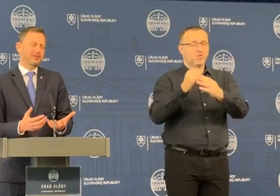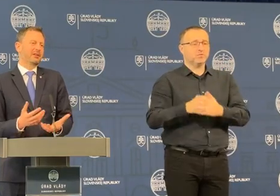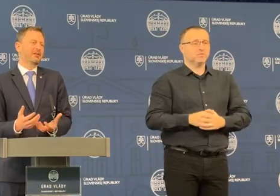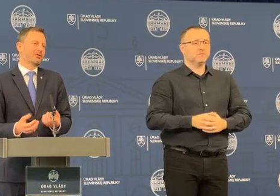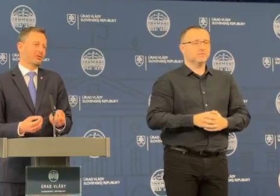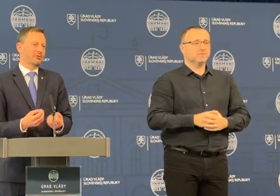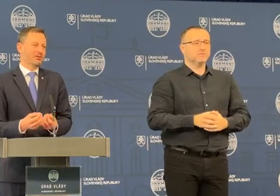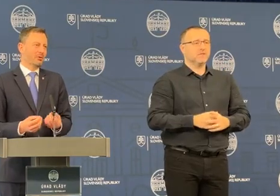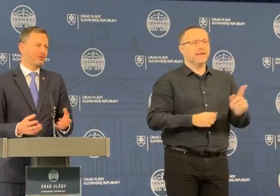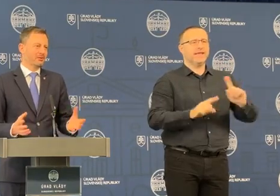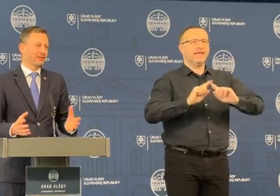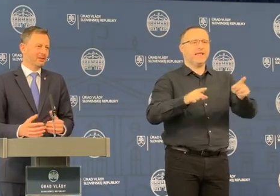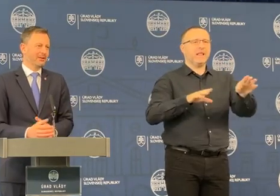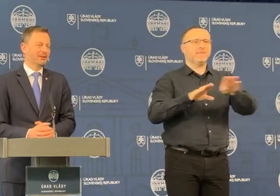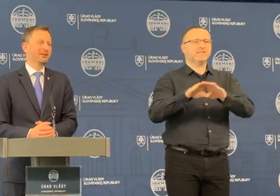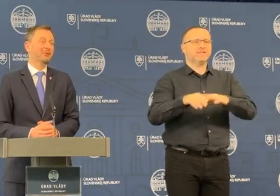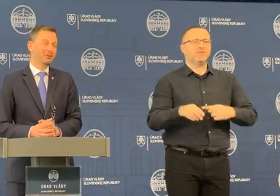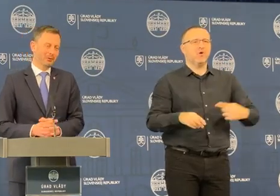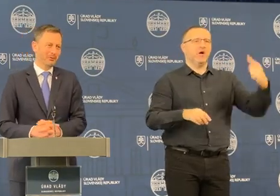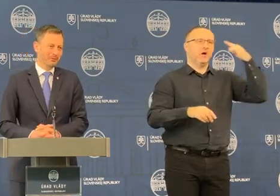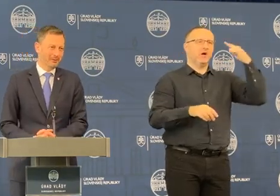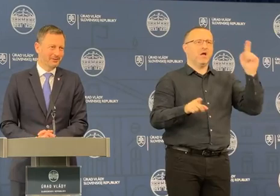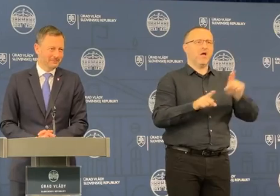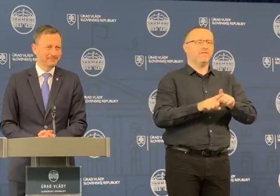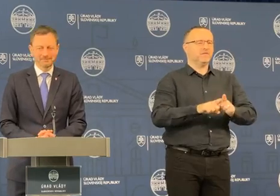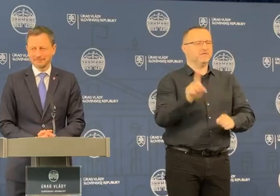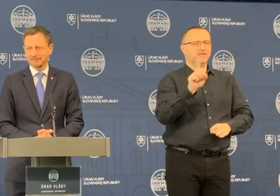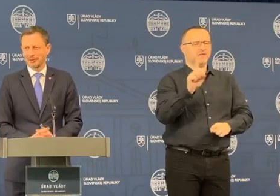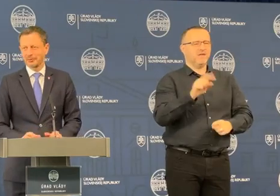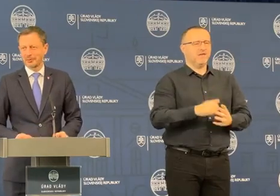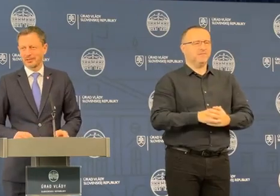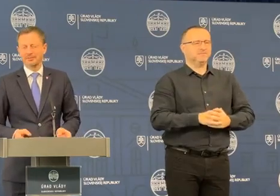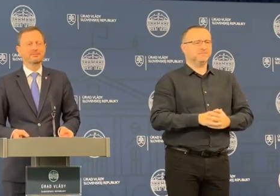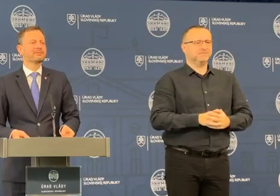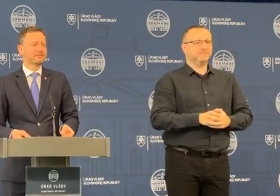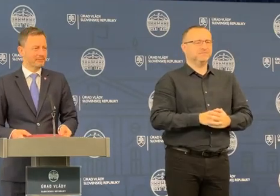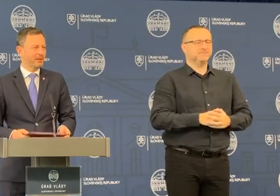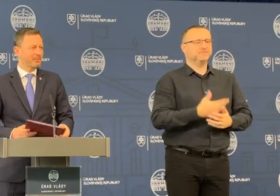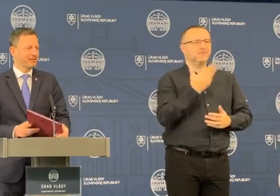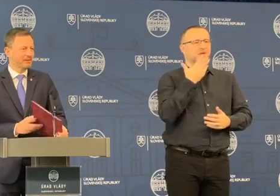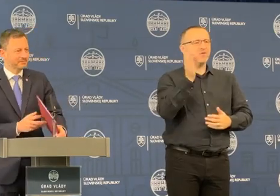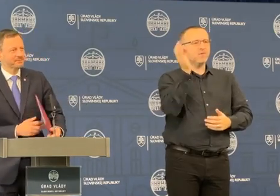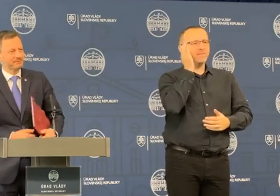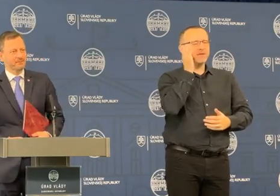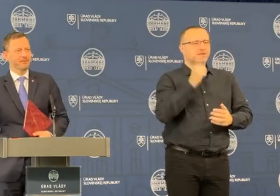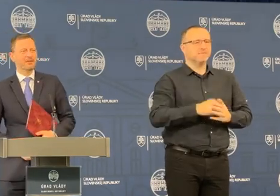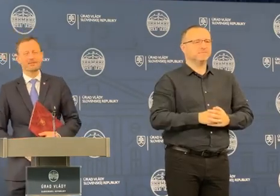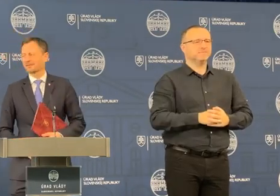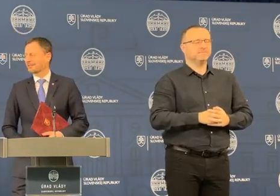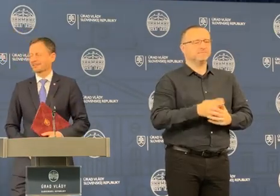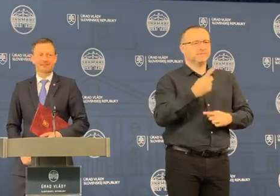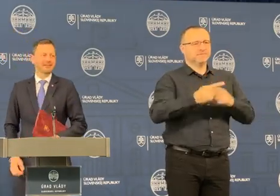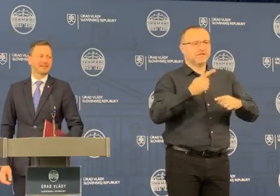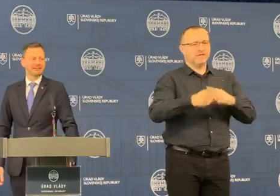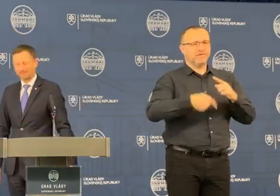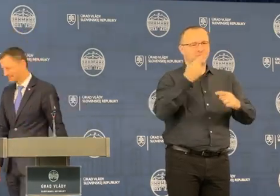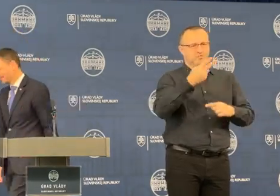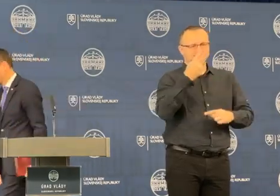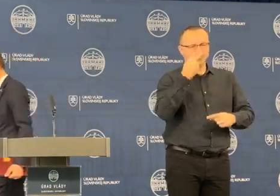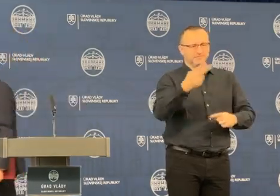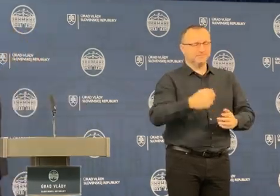také, že teraz nejaké iné rezorty by si mohli zmyslieť. Tak jednoducho to nefunguje. Ďakujem pekne. Ďakujem pekne za účasť. Vidíme sa o chvíľku. Tak, tak, ďakujem.